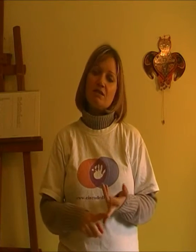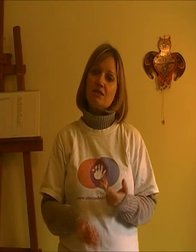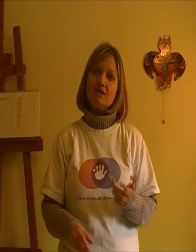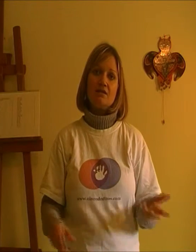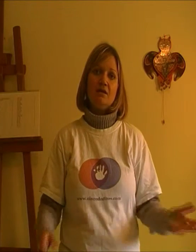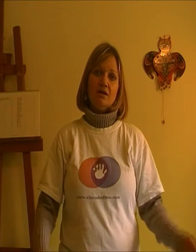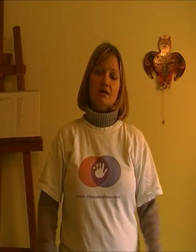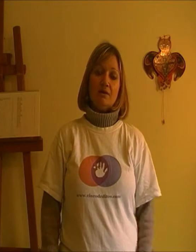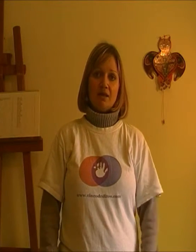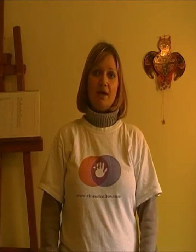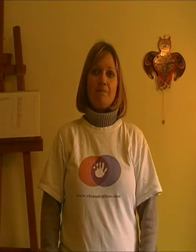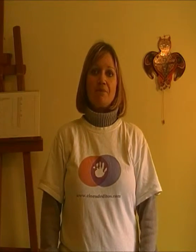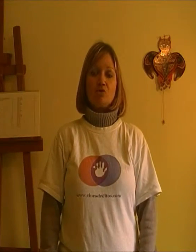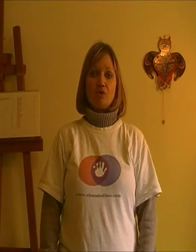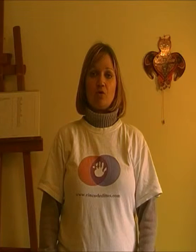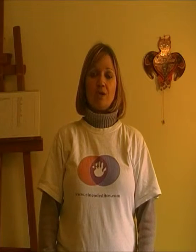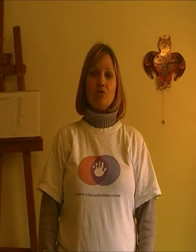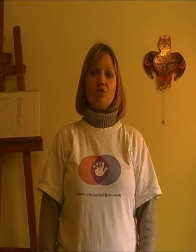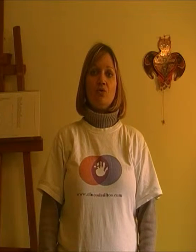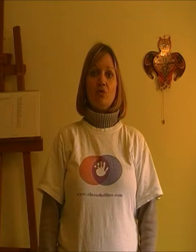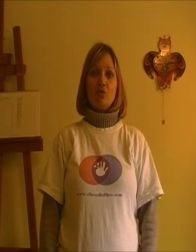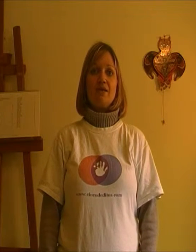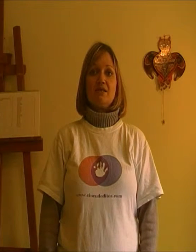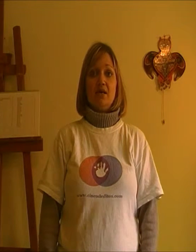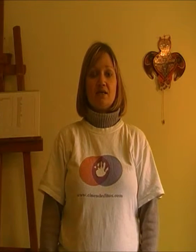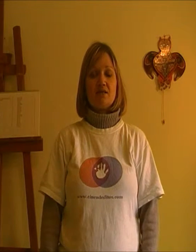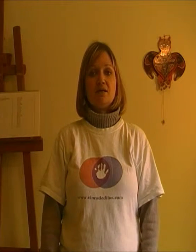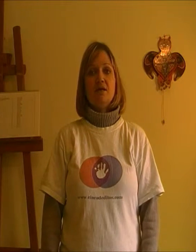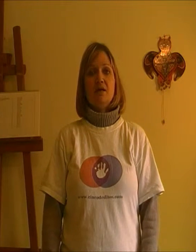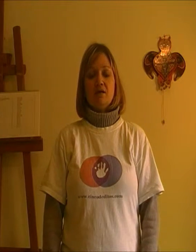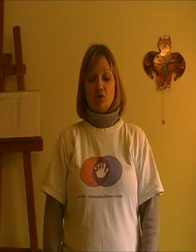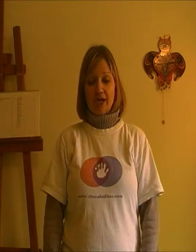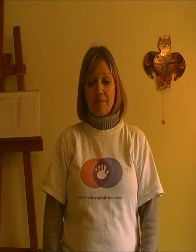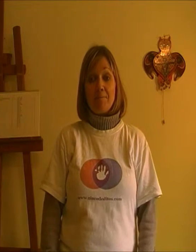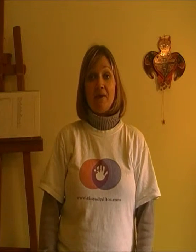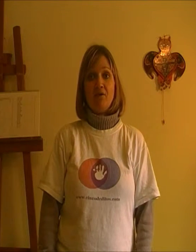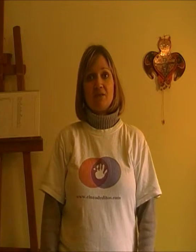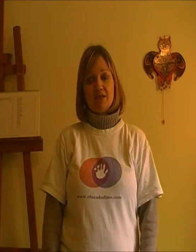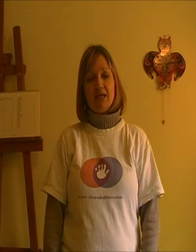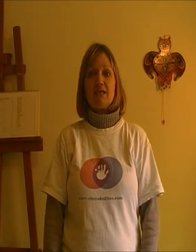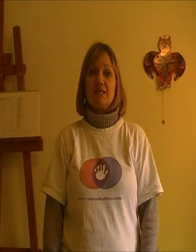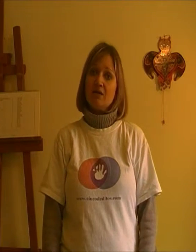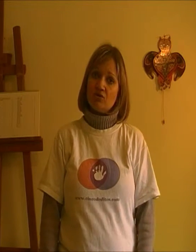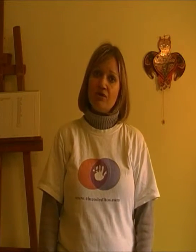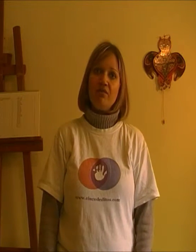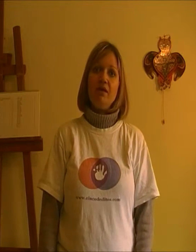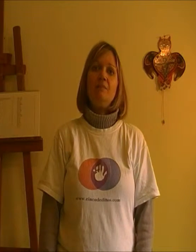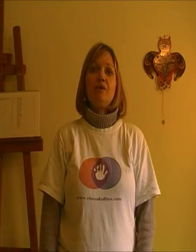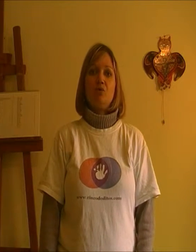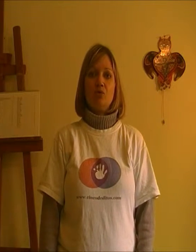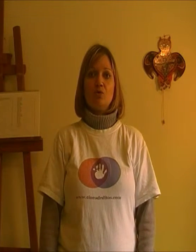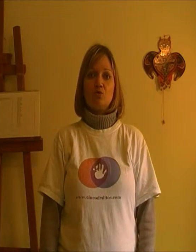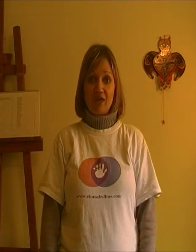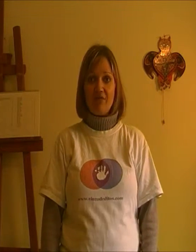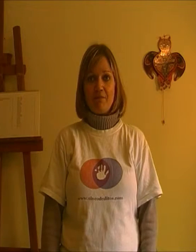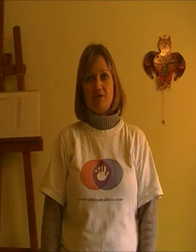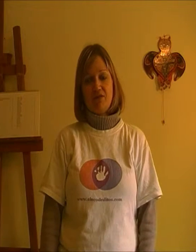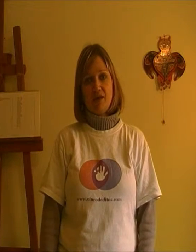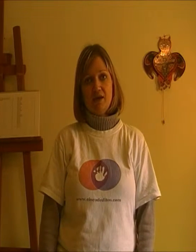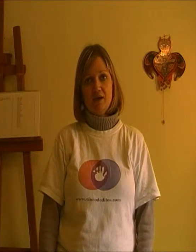berrinches. De verdad, os recomiendo que sigáis con el empeño de signar, que sé que no es fácil, pero se hace más fácil